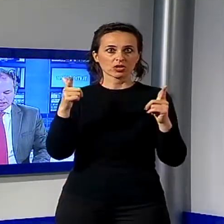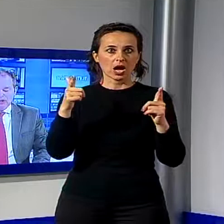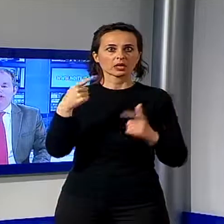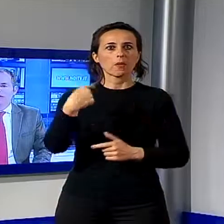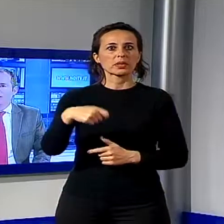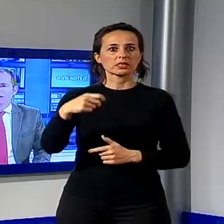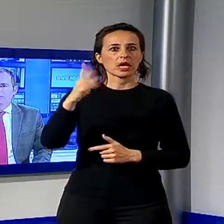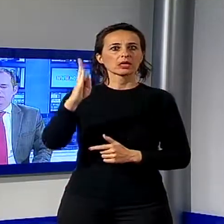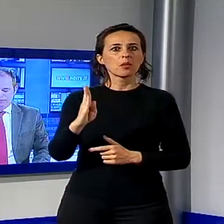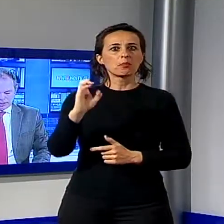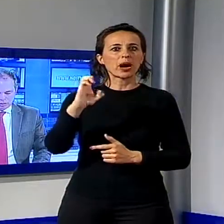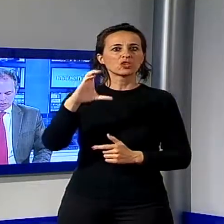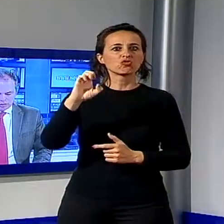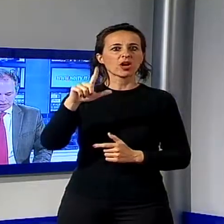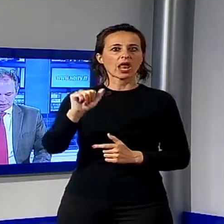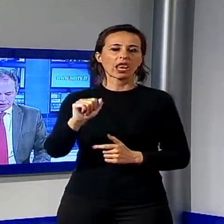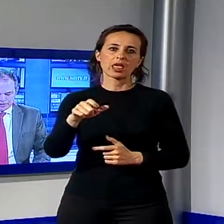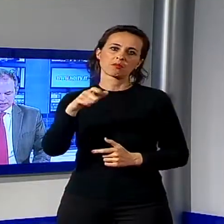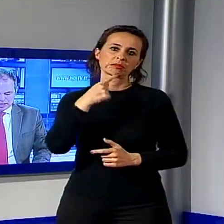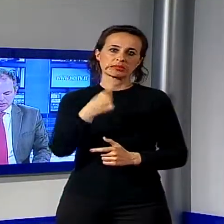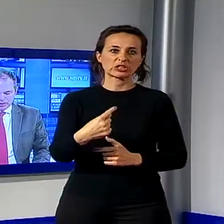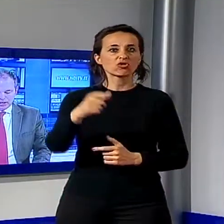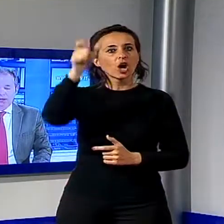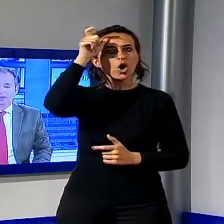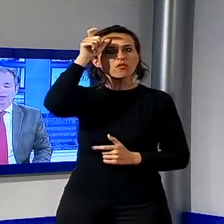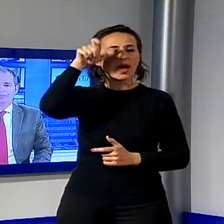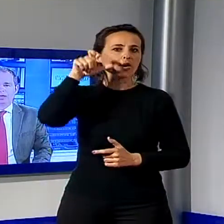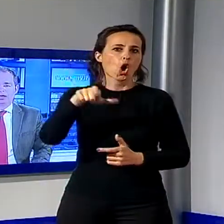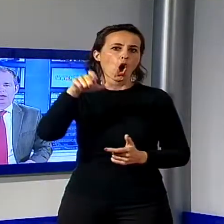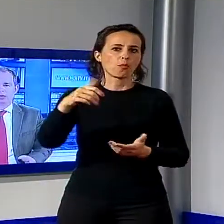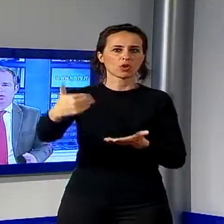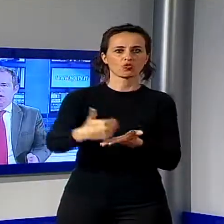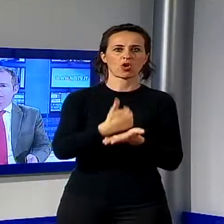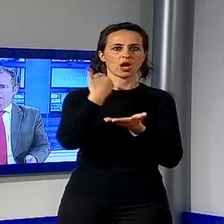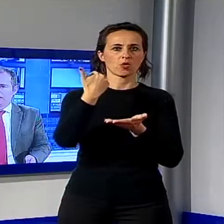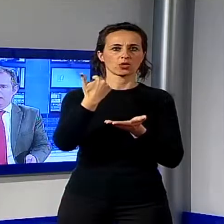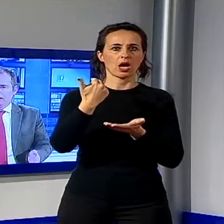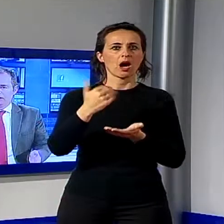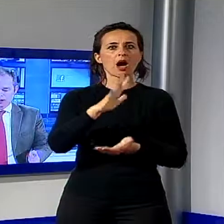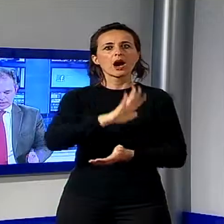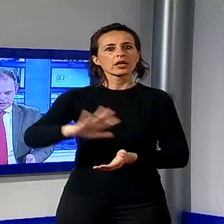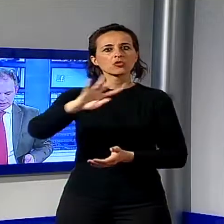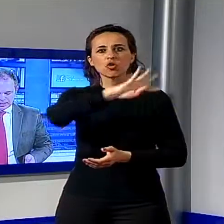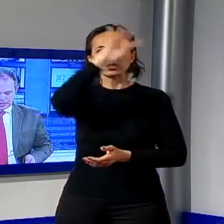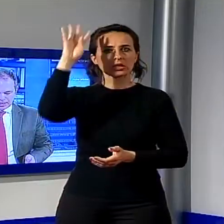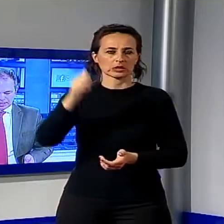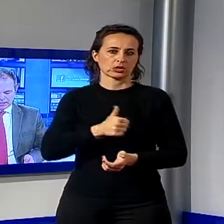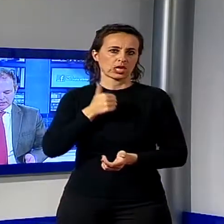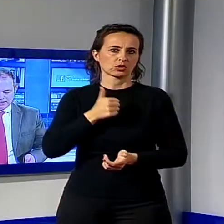necessario anche un intervento del governo da affiancare a quello della regione toscana per cercare di risanare i